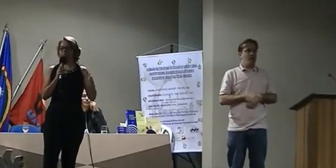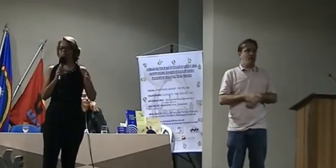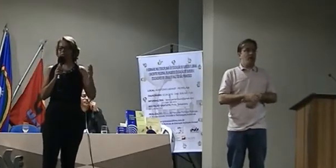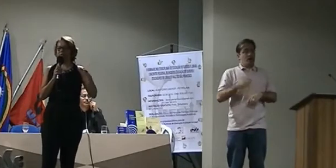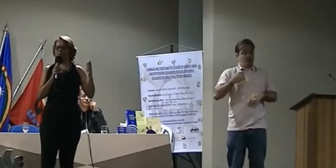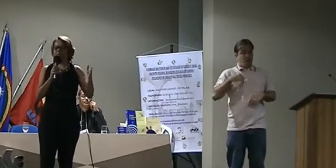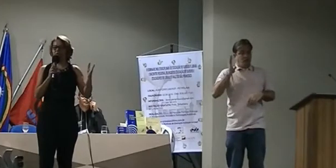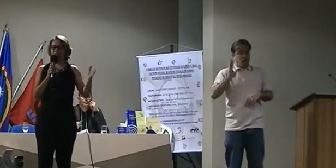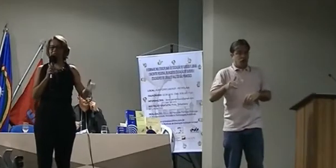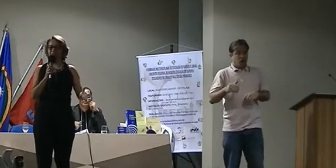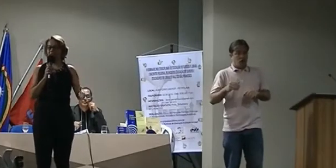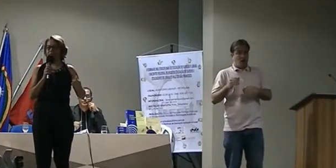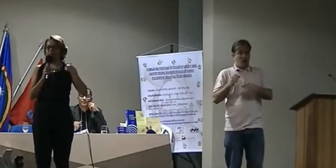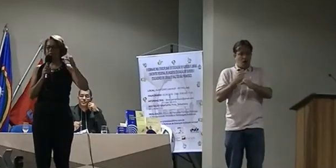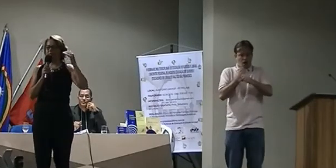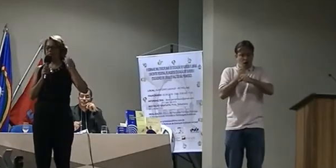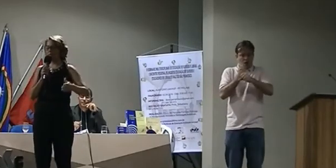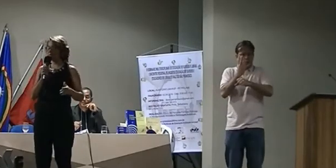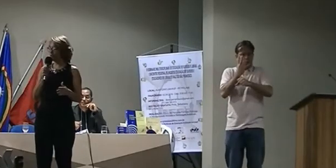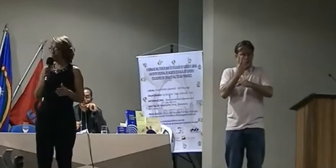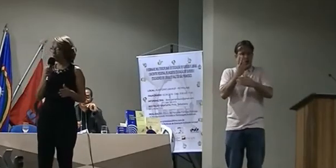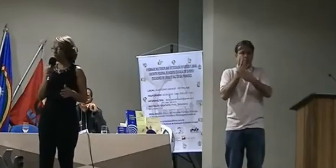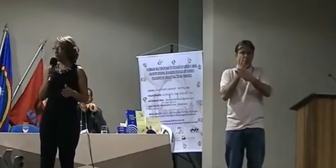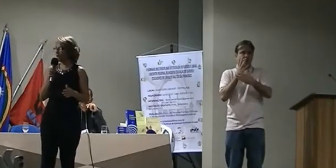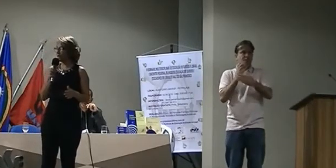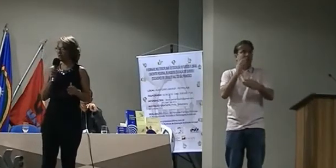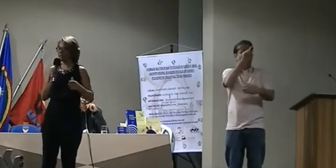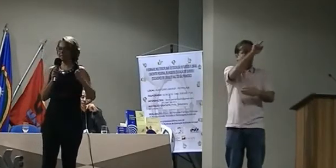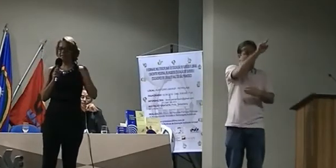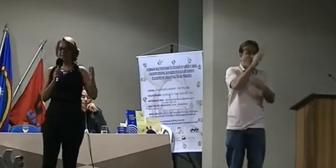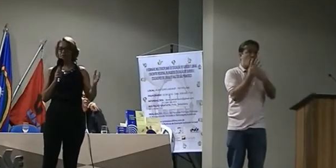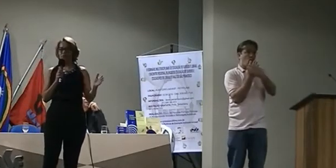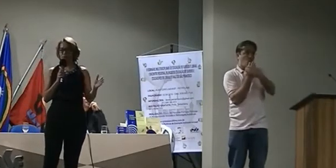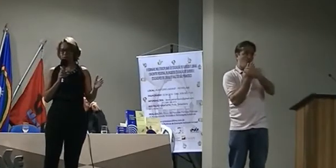livros e educação especial. e educação especial nas licenciaturas.